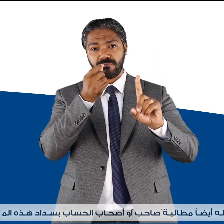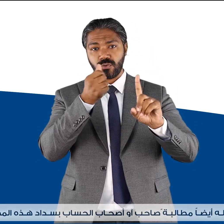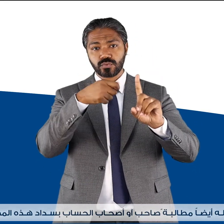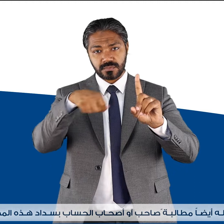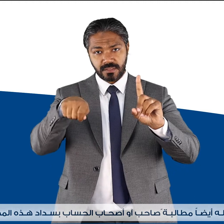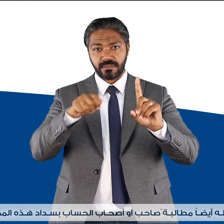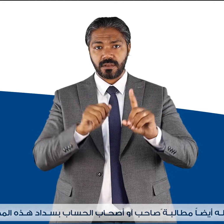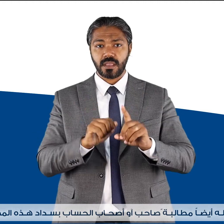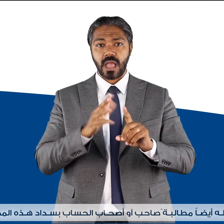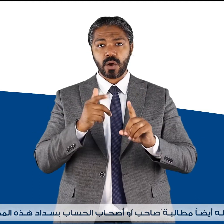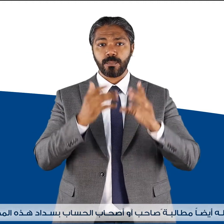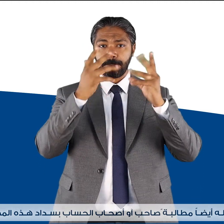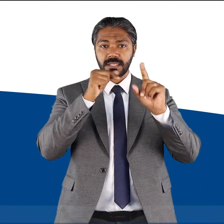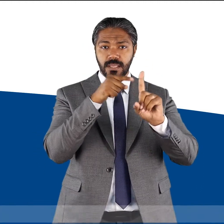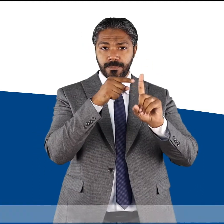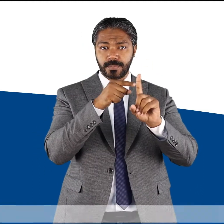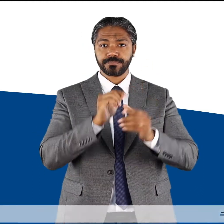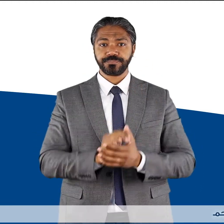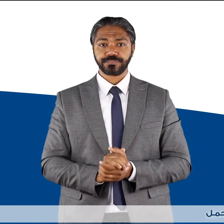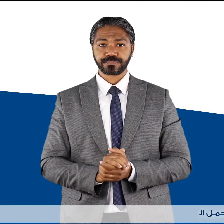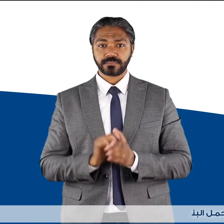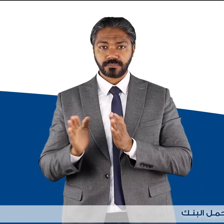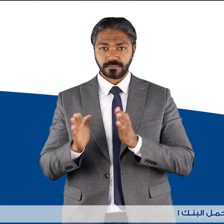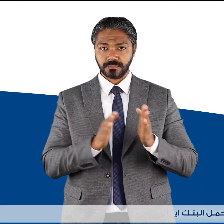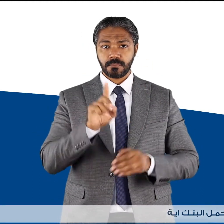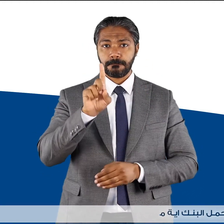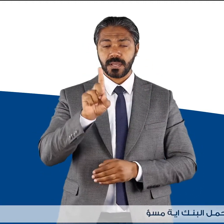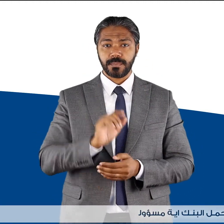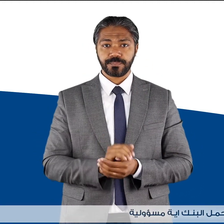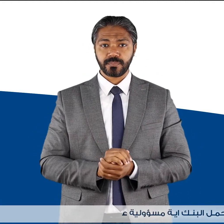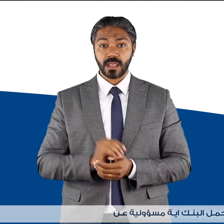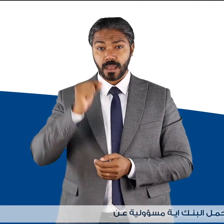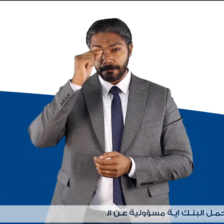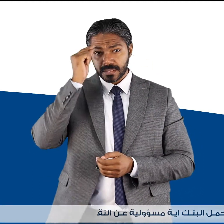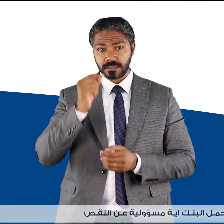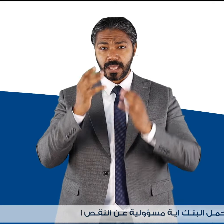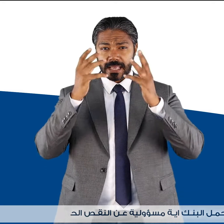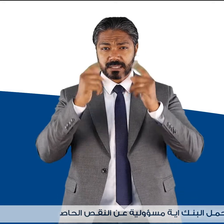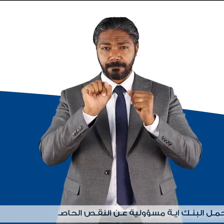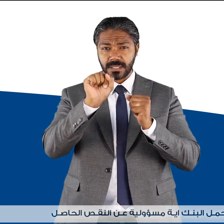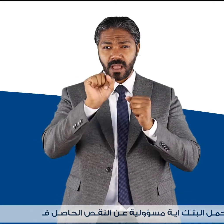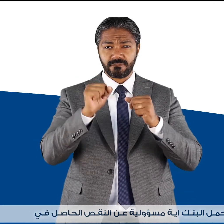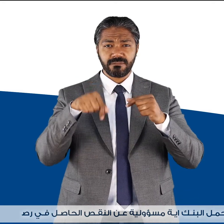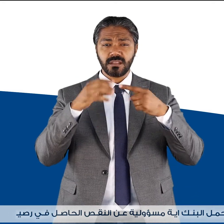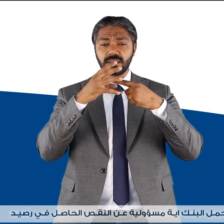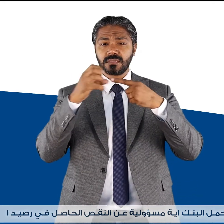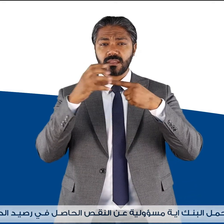المصروفات نقدا باء لا يتحمل البنك أي مسؤولية عن النقص الحاصل في رصيد الحساب